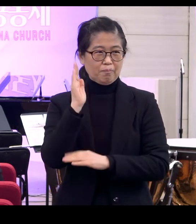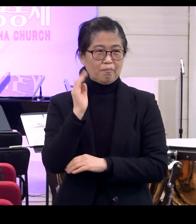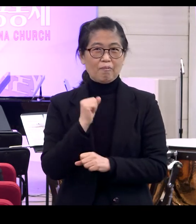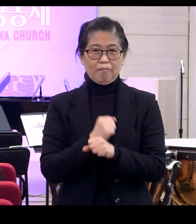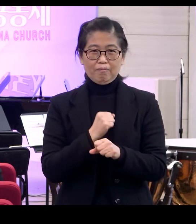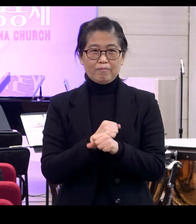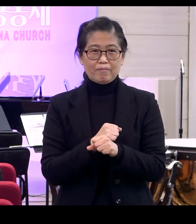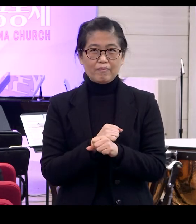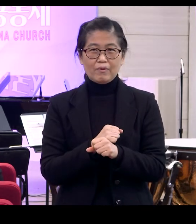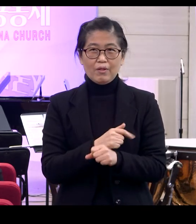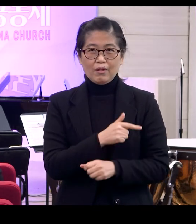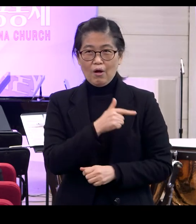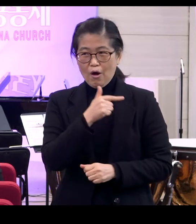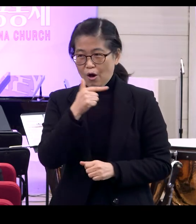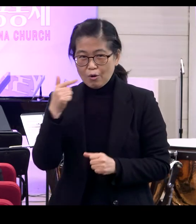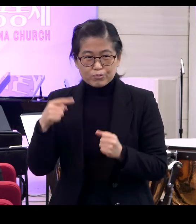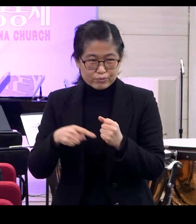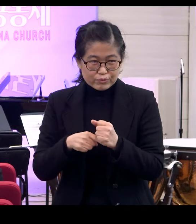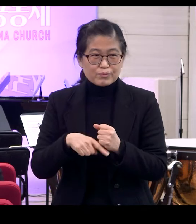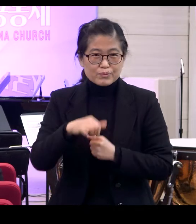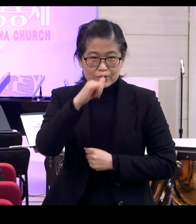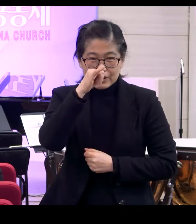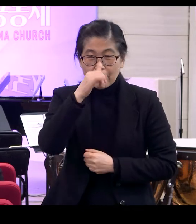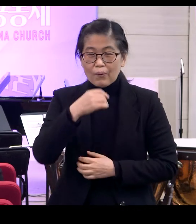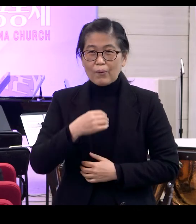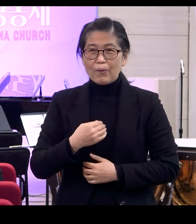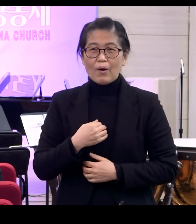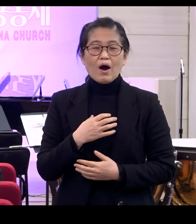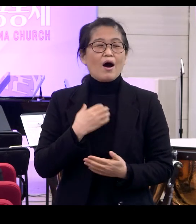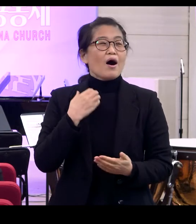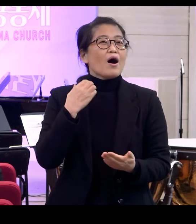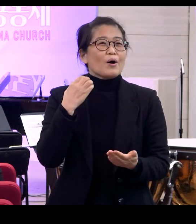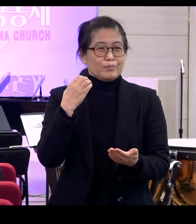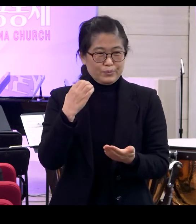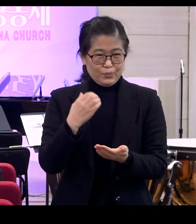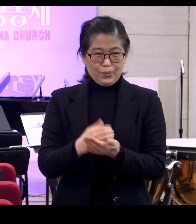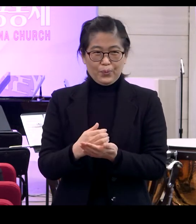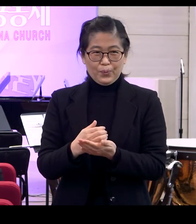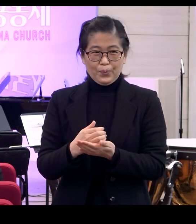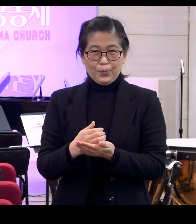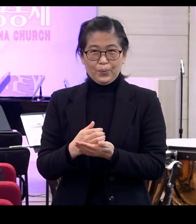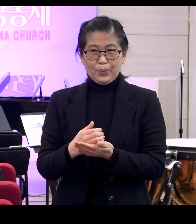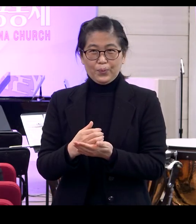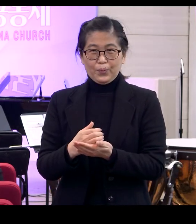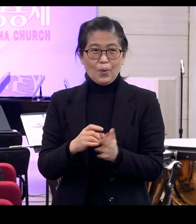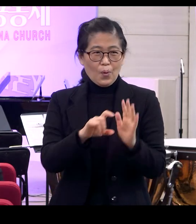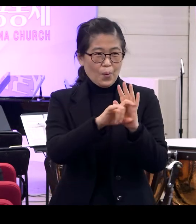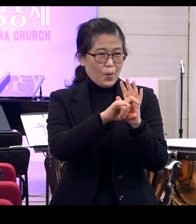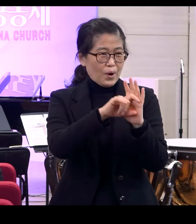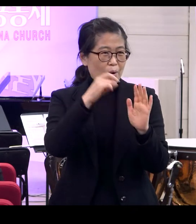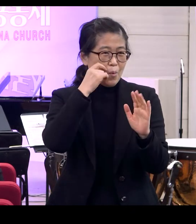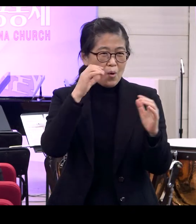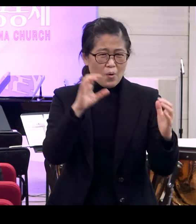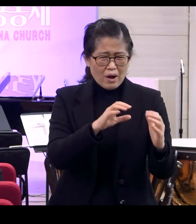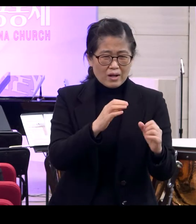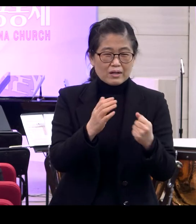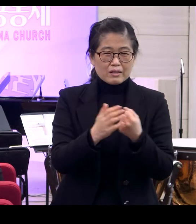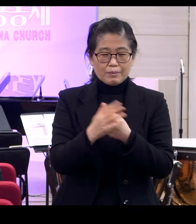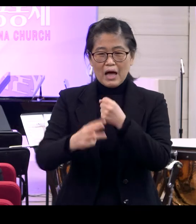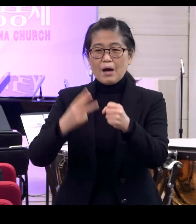너무 의미가 있었고요 저는 좀 감동스럽기까지 하더라고요 코로나 때문에 못 모이다가 3년 만에